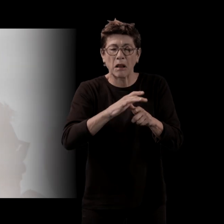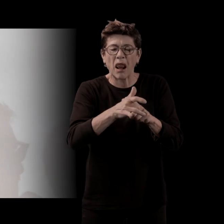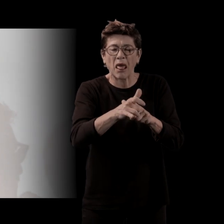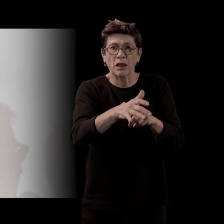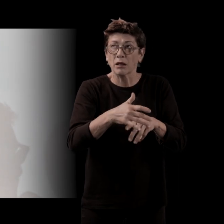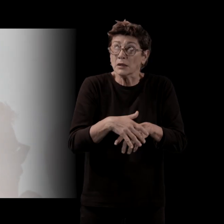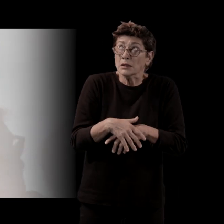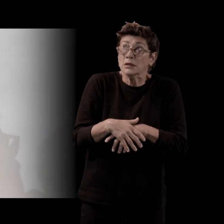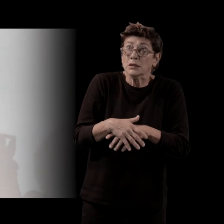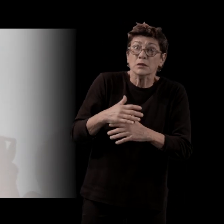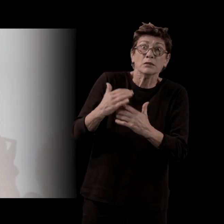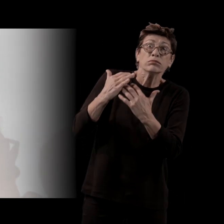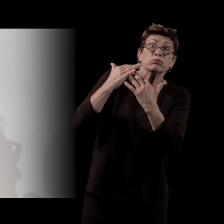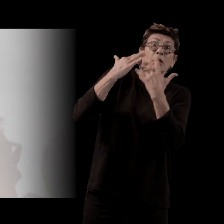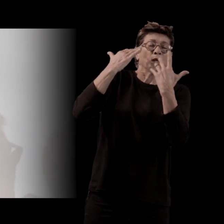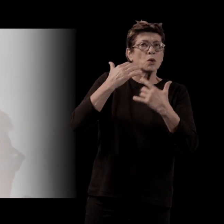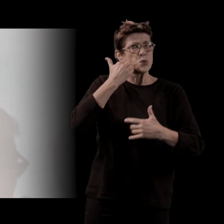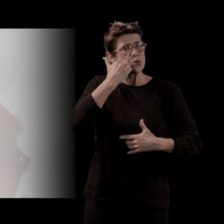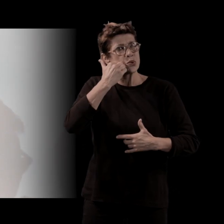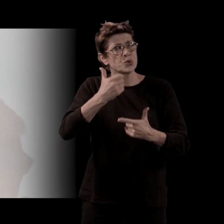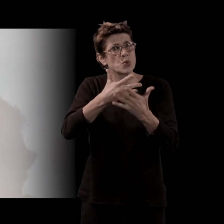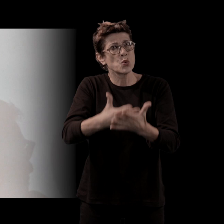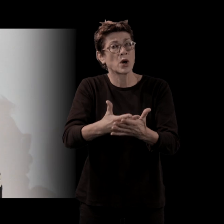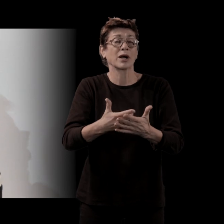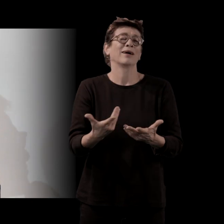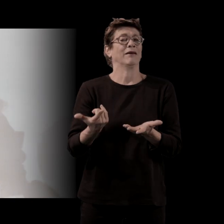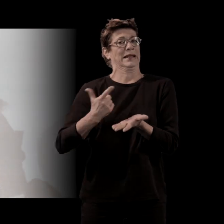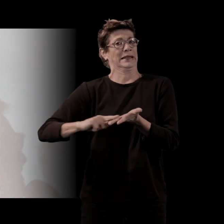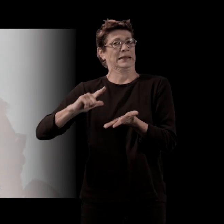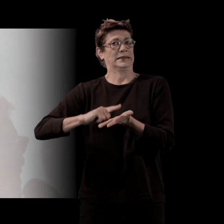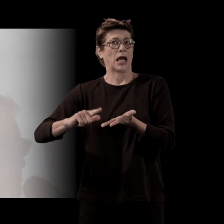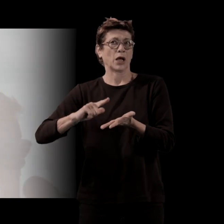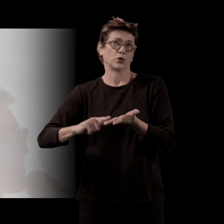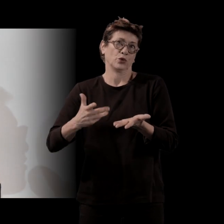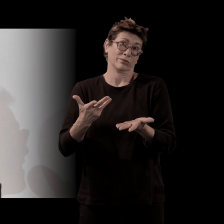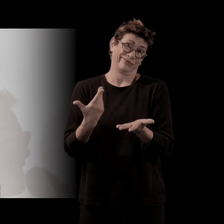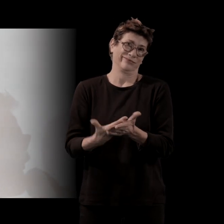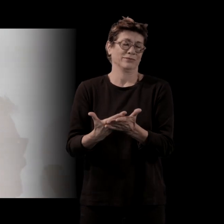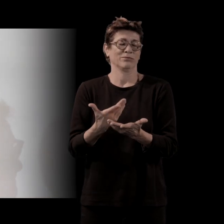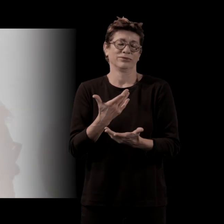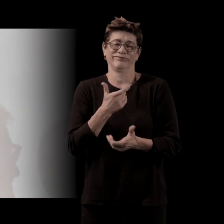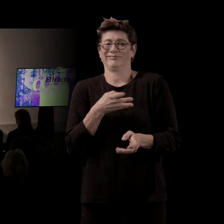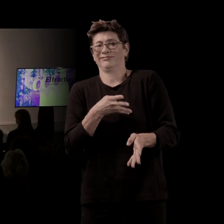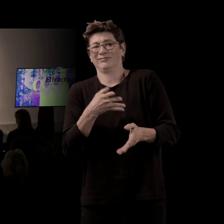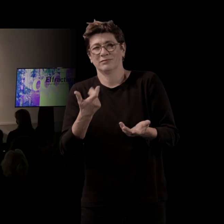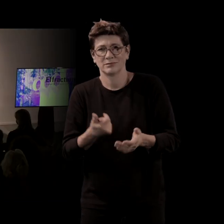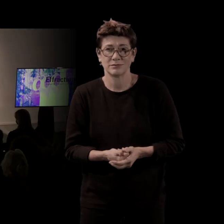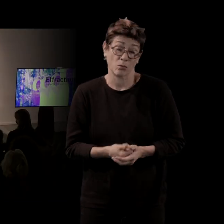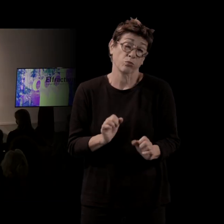C'est pénible. Alors la littérature, elle peut faire quelque chose comme ça, ne serait-ce qu'en rire. Justement, si elle,